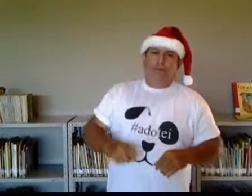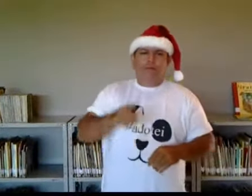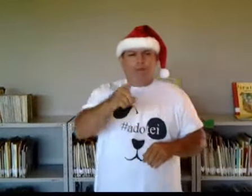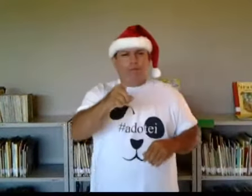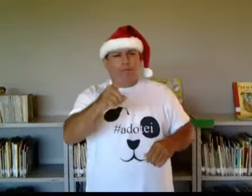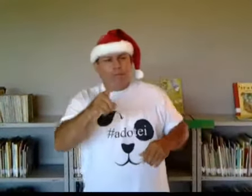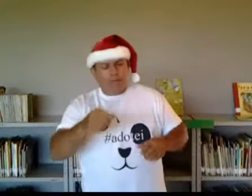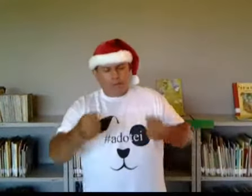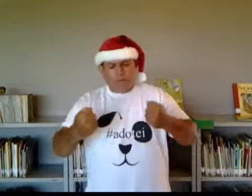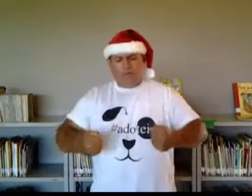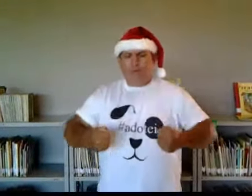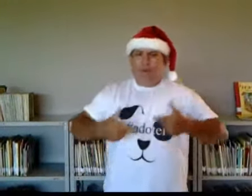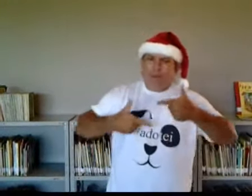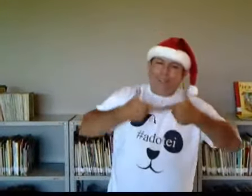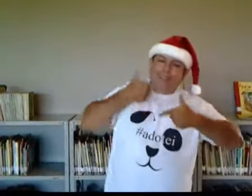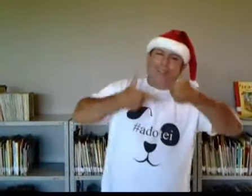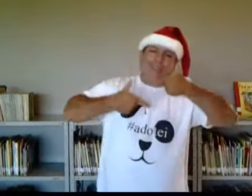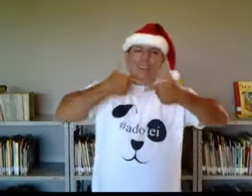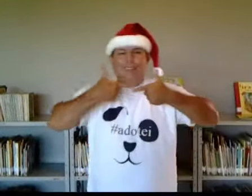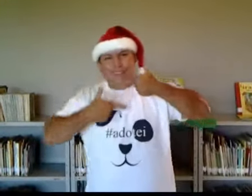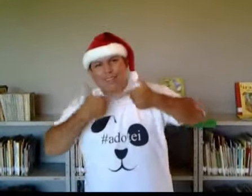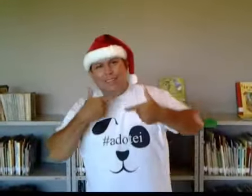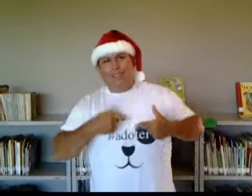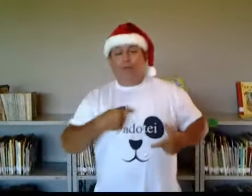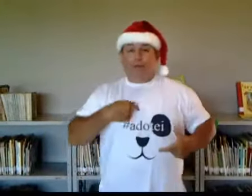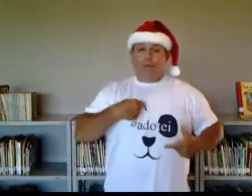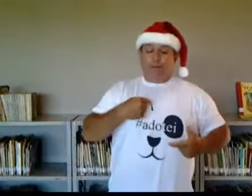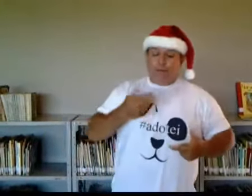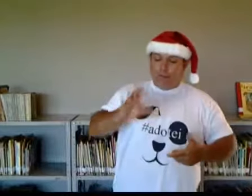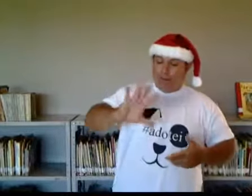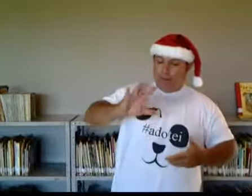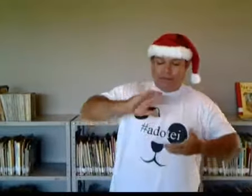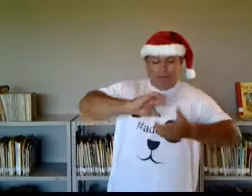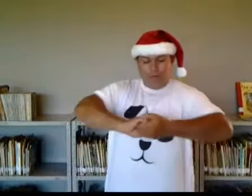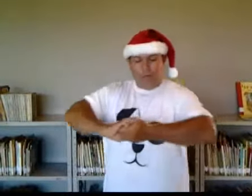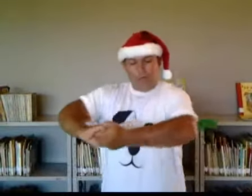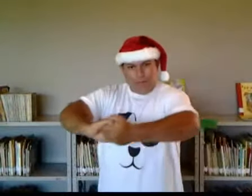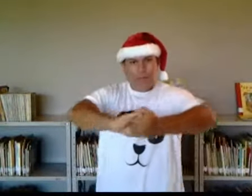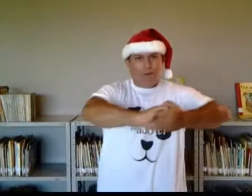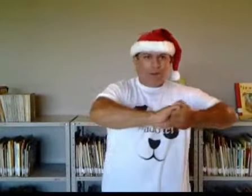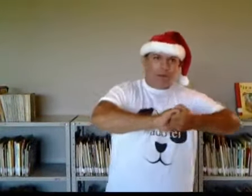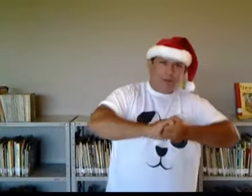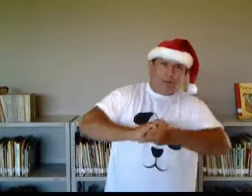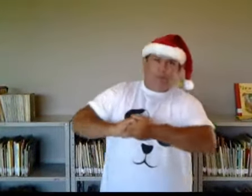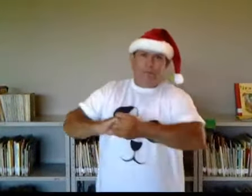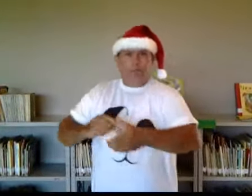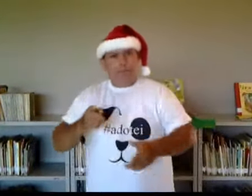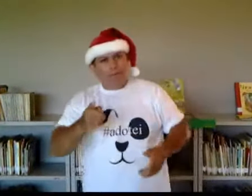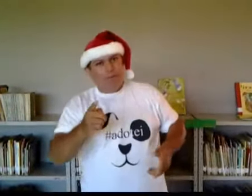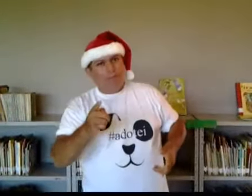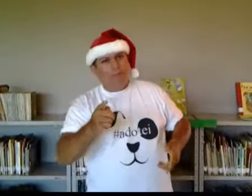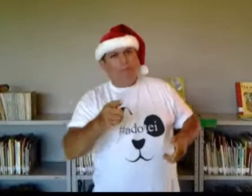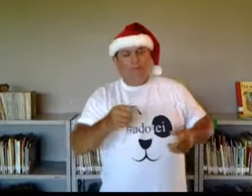sorrir Eu daria a minha mão pra lhe fazer feliz